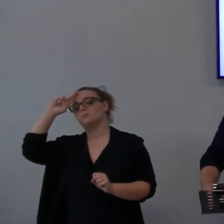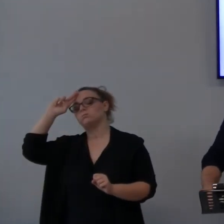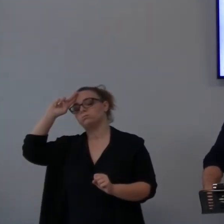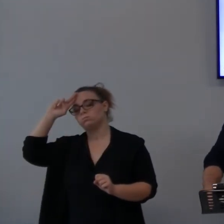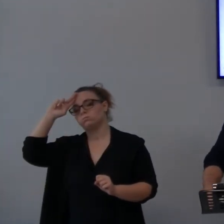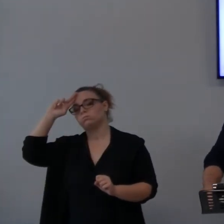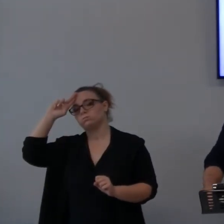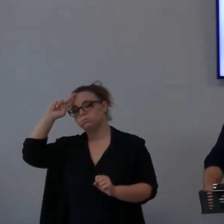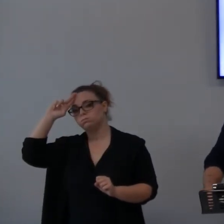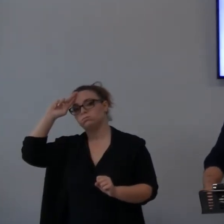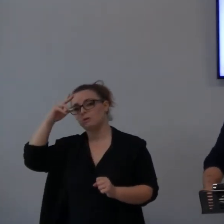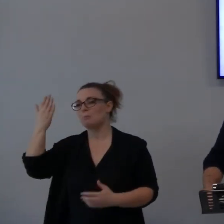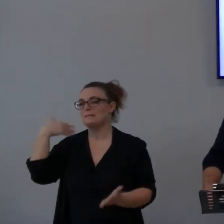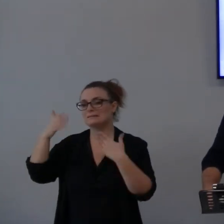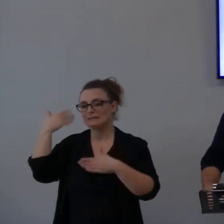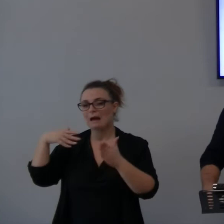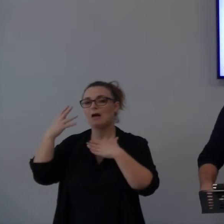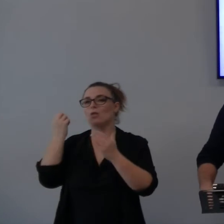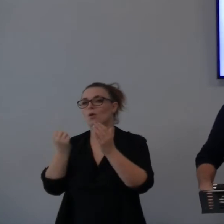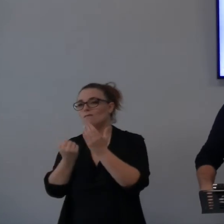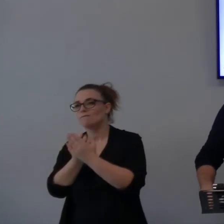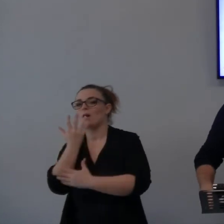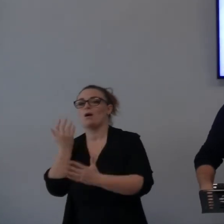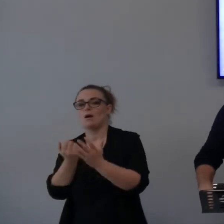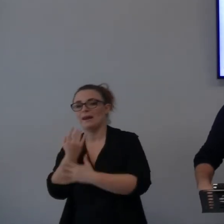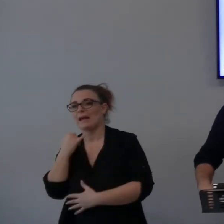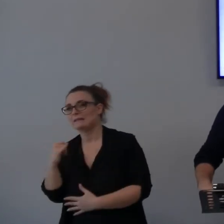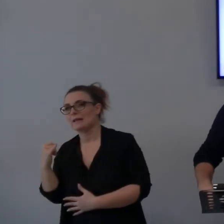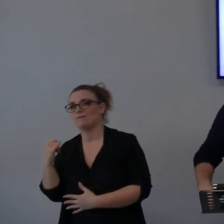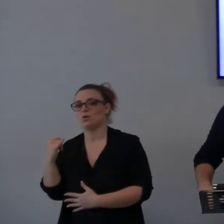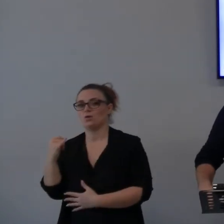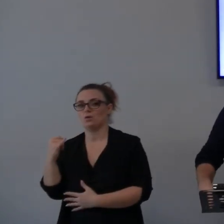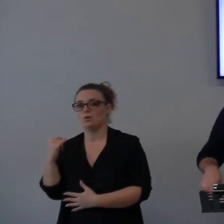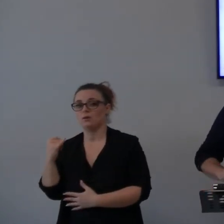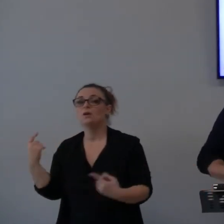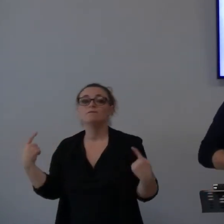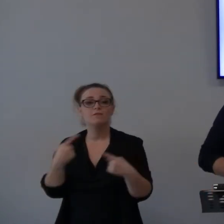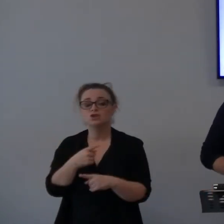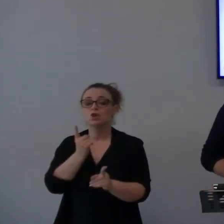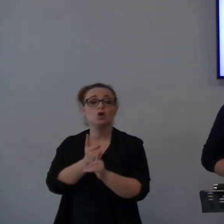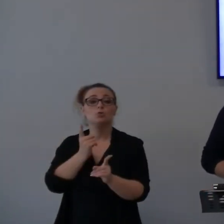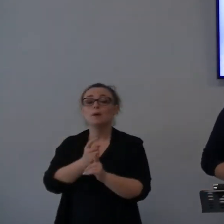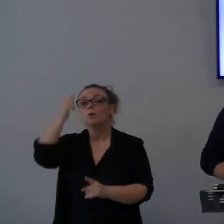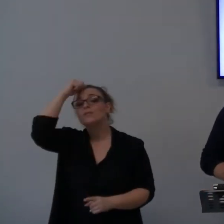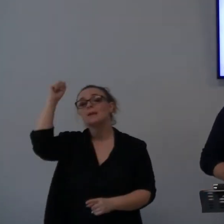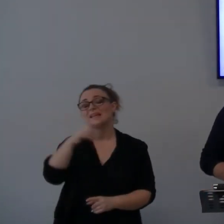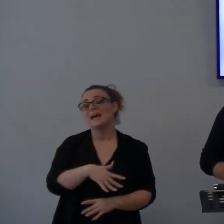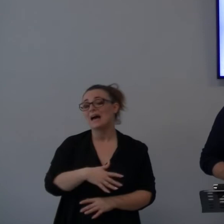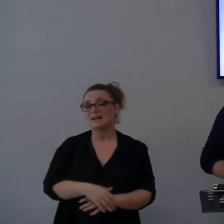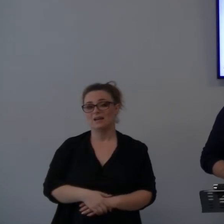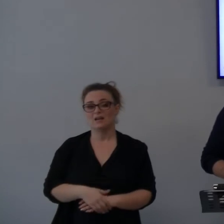penso ad alcune cose che io le dico come un torto subito, ma bisogna superare questa fase.